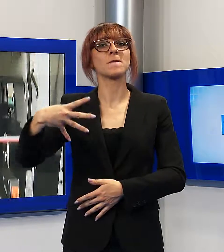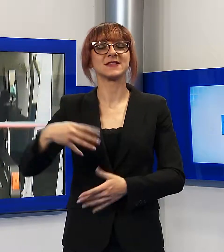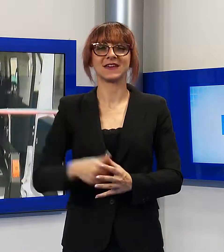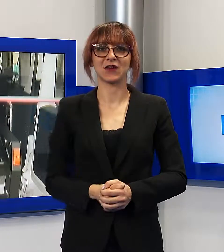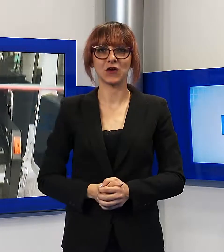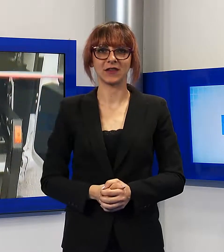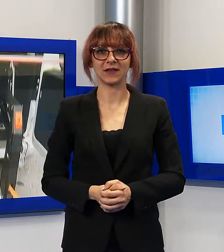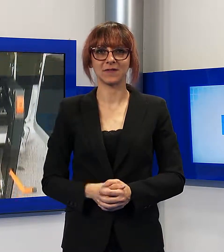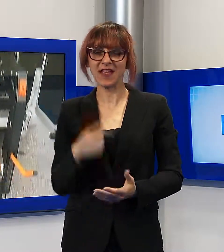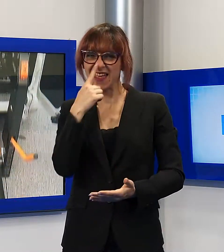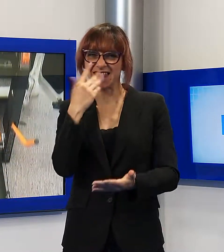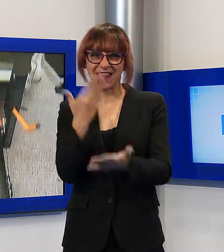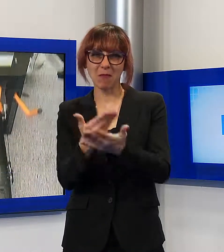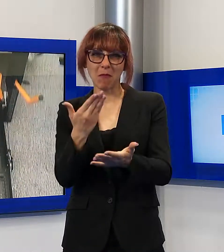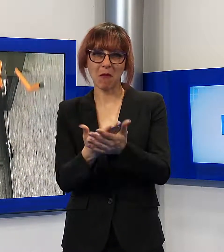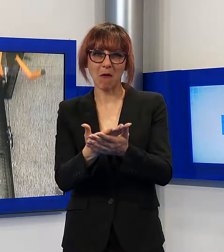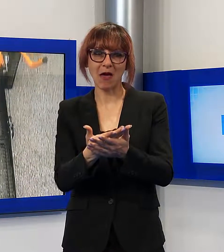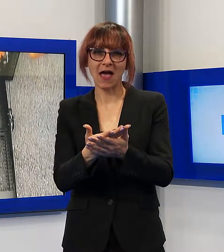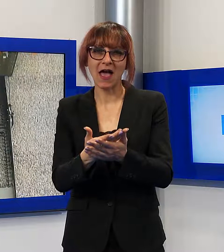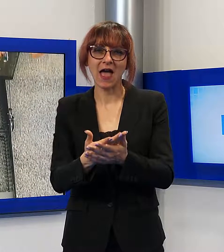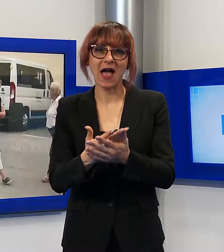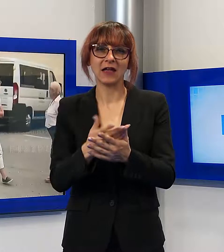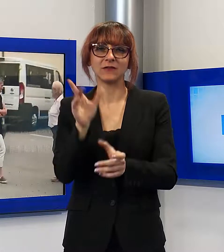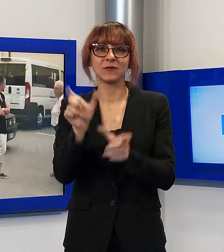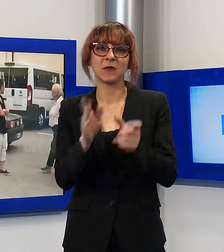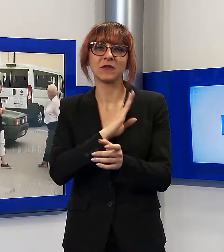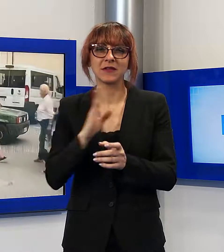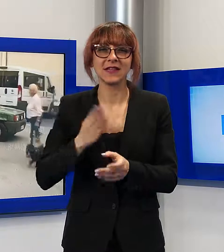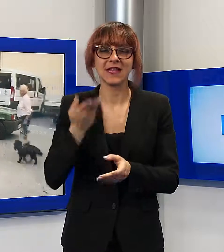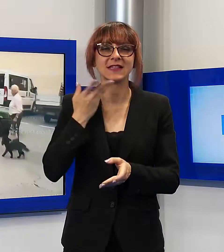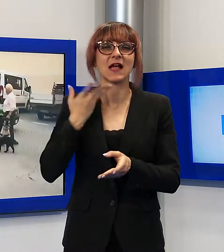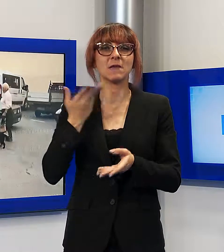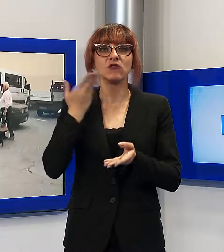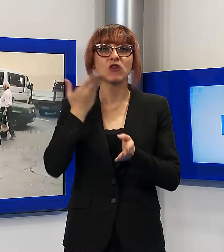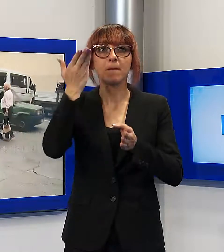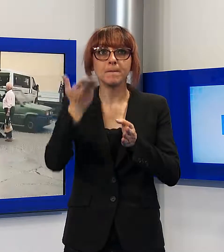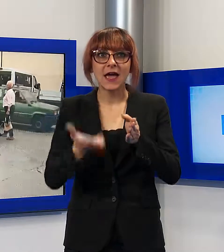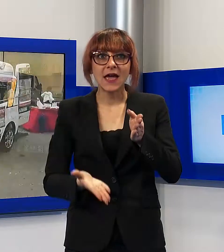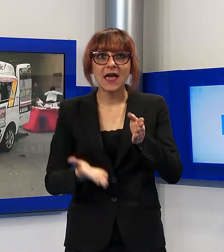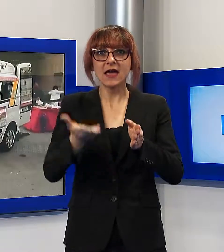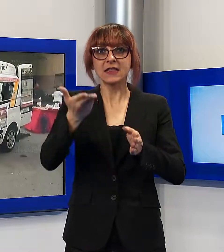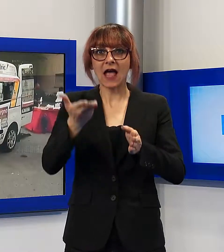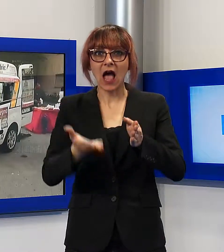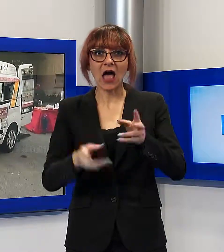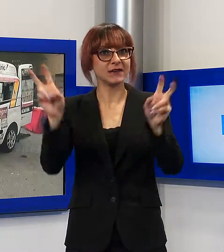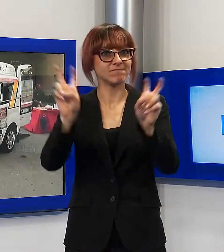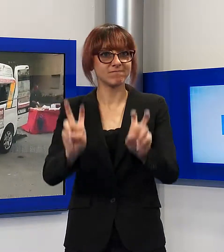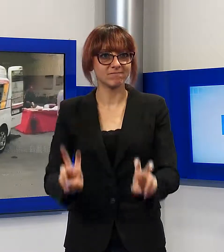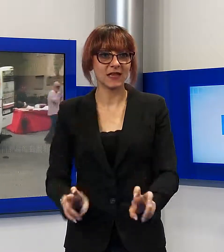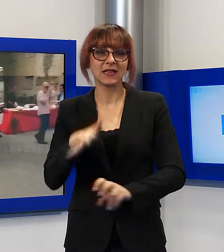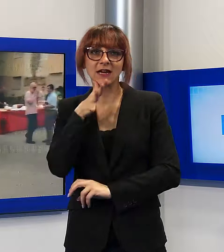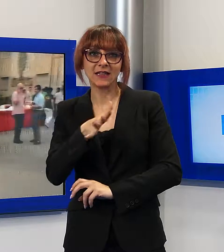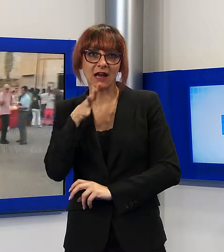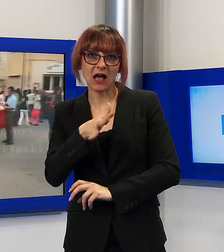Attrezzato con una pedana elettroidraulica, il nuovo doblò inaugurato lunedì sera dalla Misericordia di Stiava resterà a disposizione dei servizi